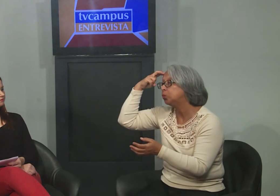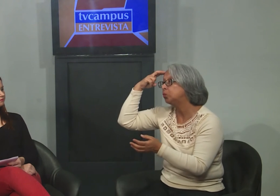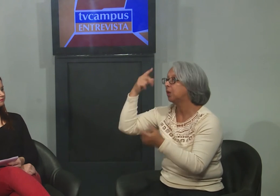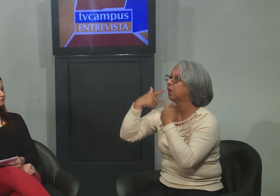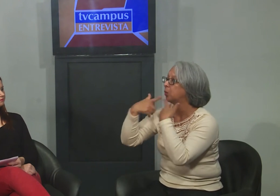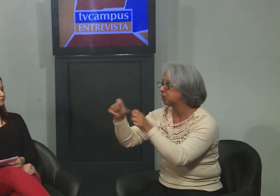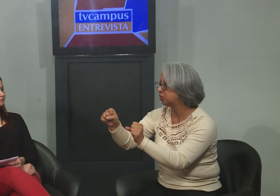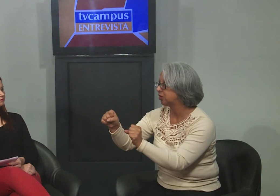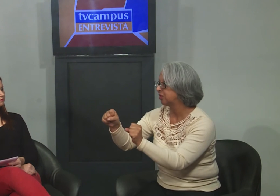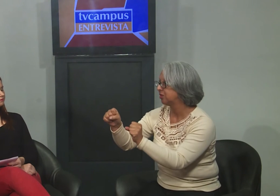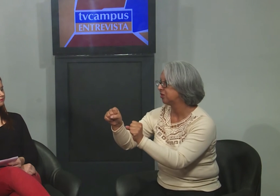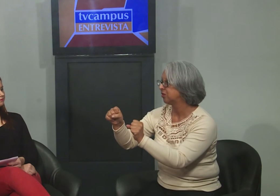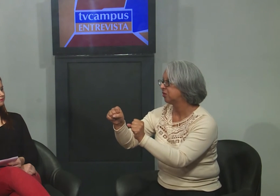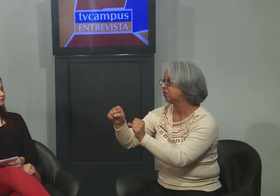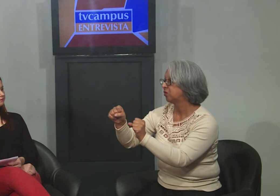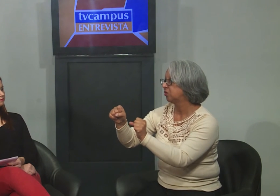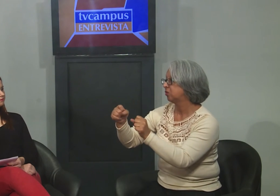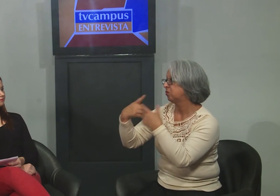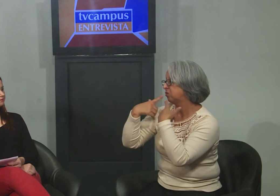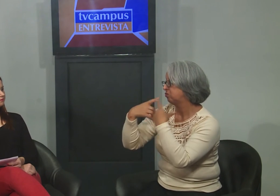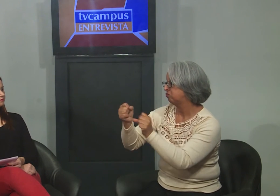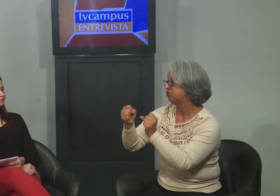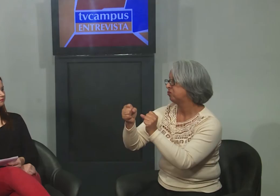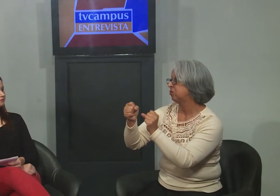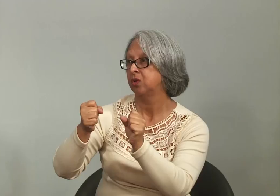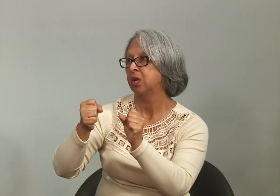é um momento em que estamos atuando com uma cultura linguística.